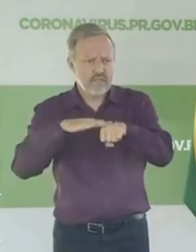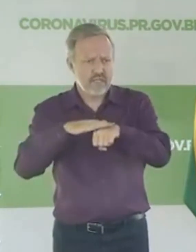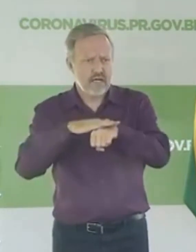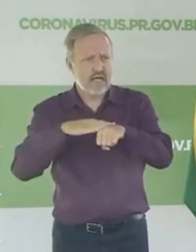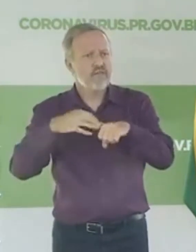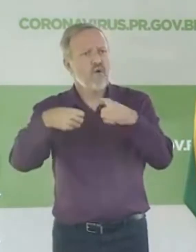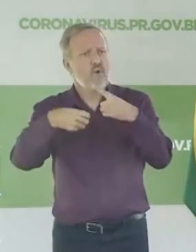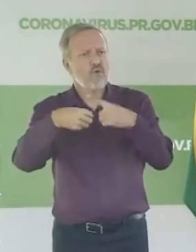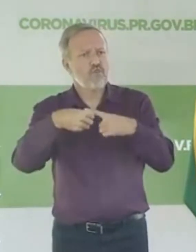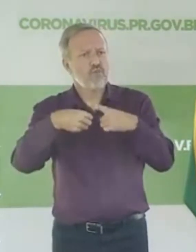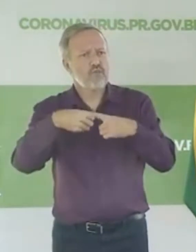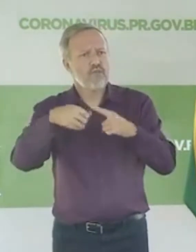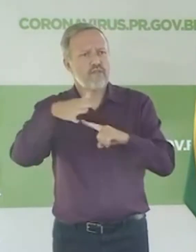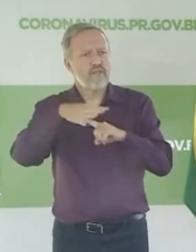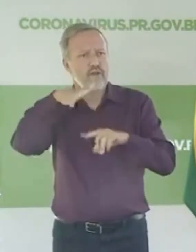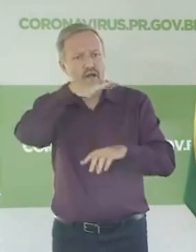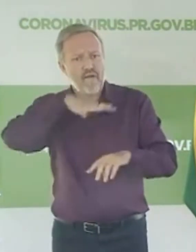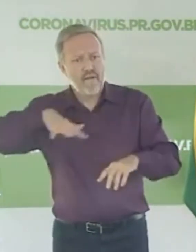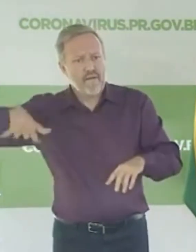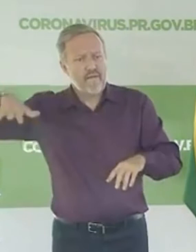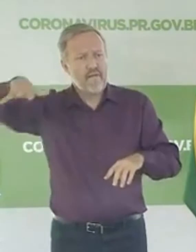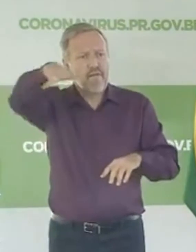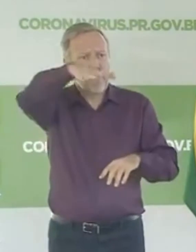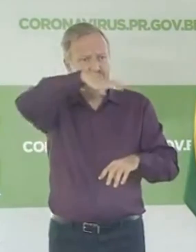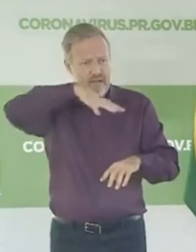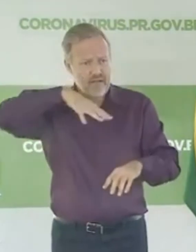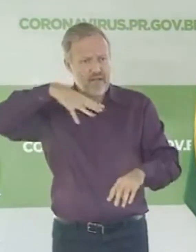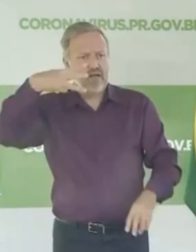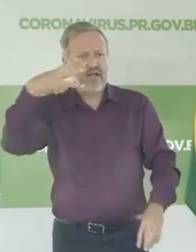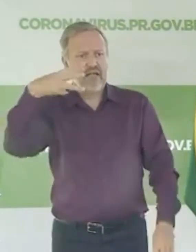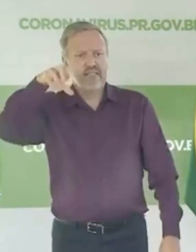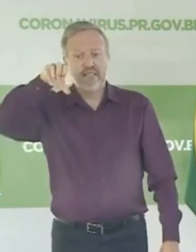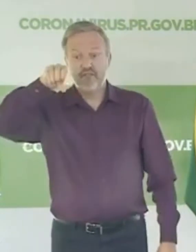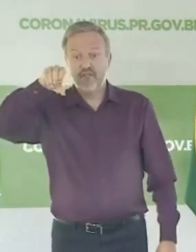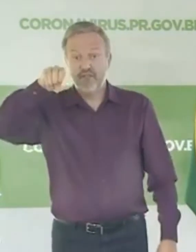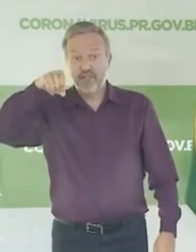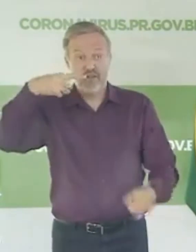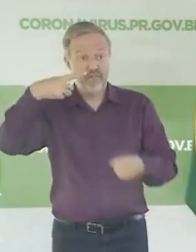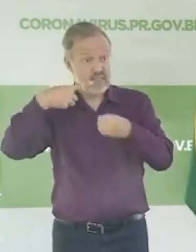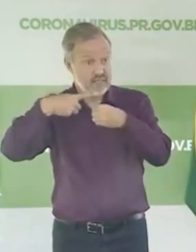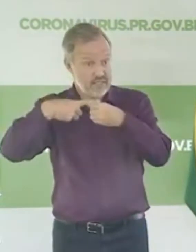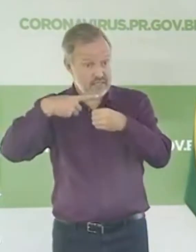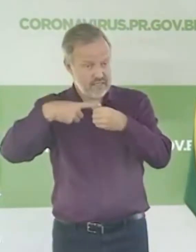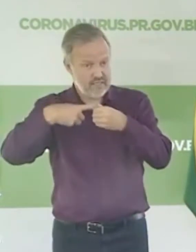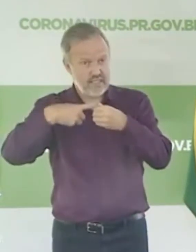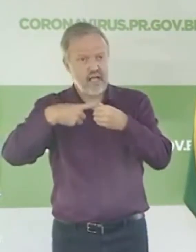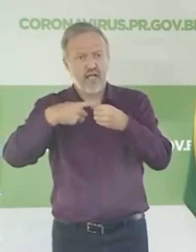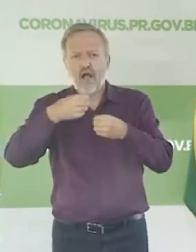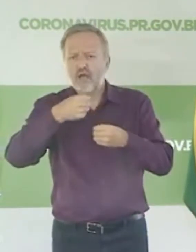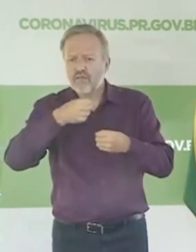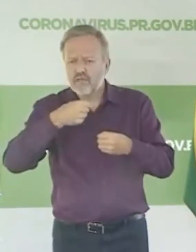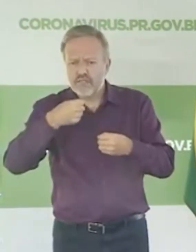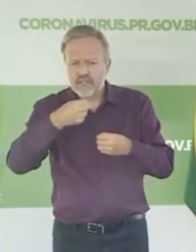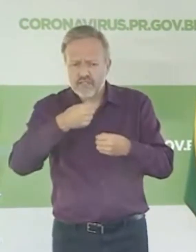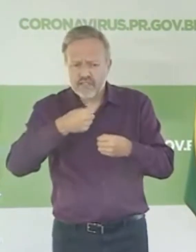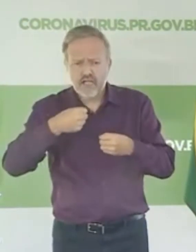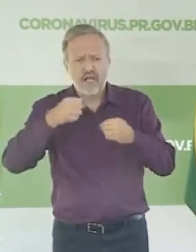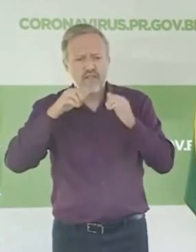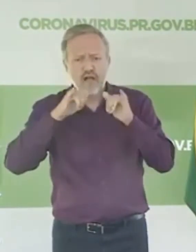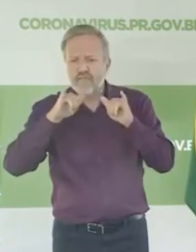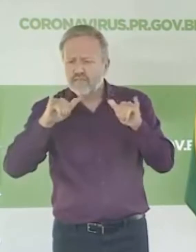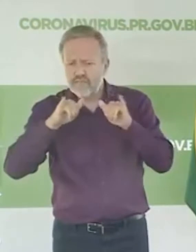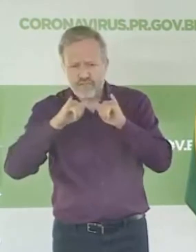399 municípios e nós estamos dialogando com eles, passando orientações com eles. Teremos reunião hoje e amanhã, novamente, com os municípios,